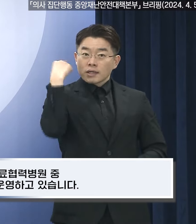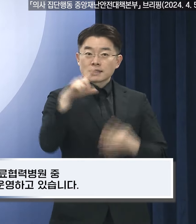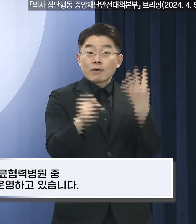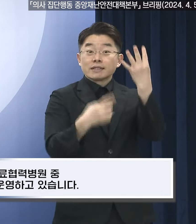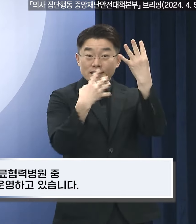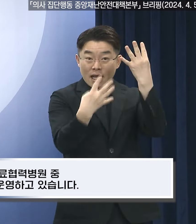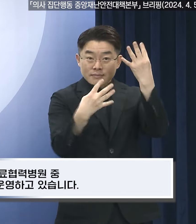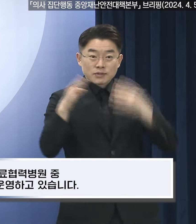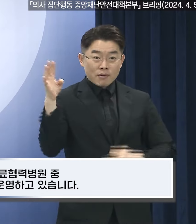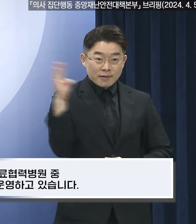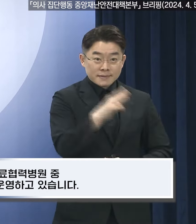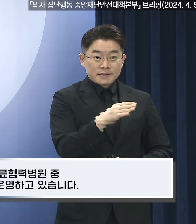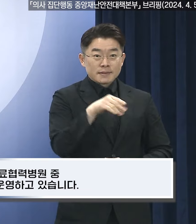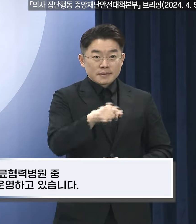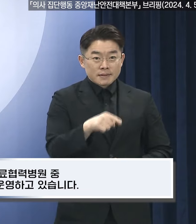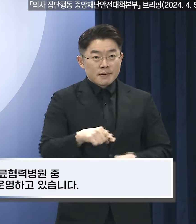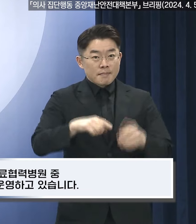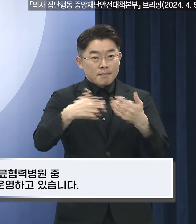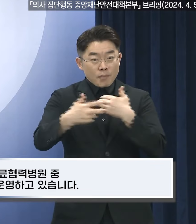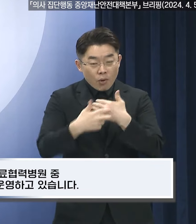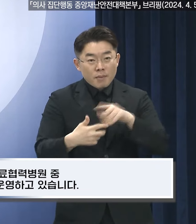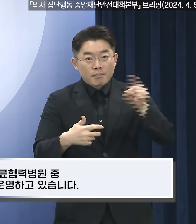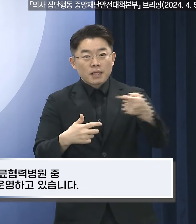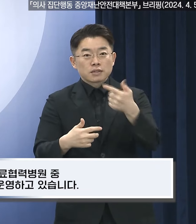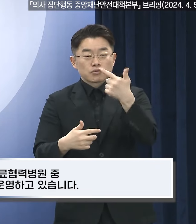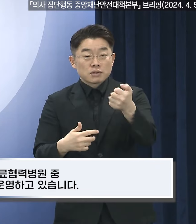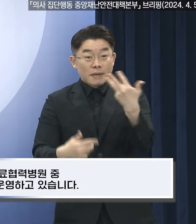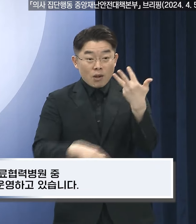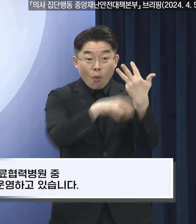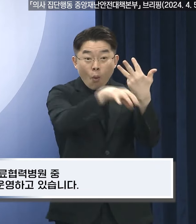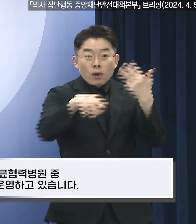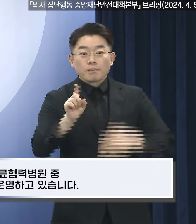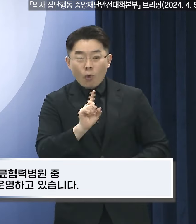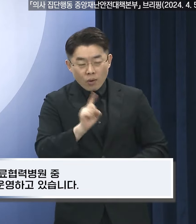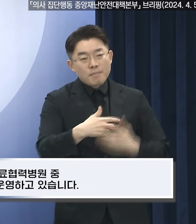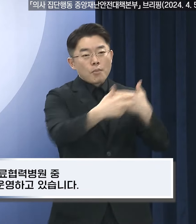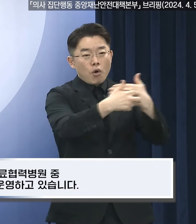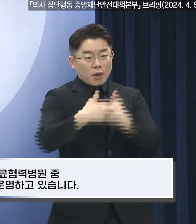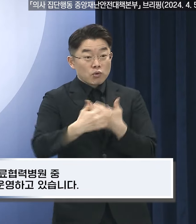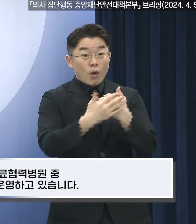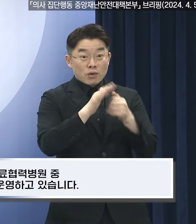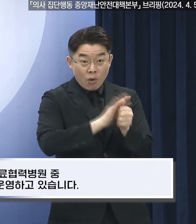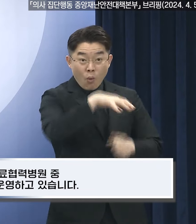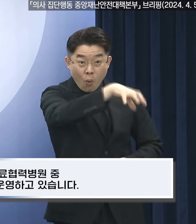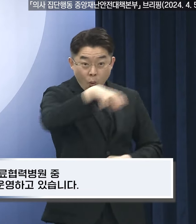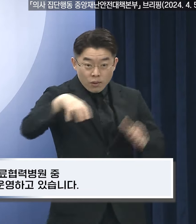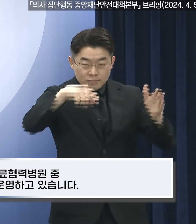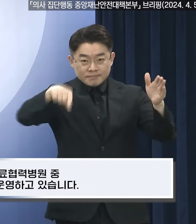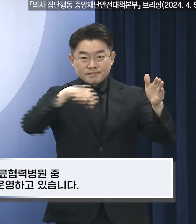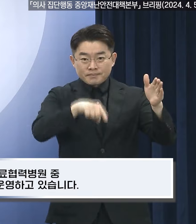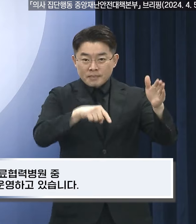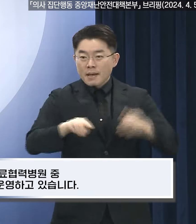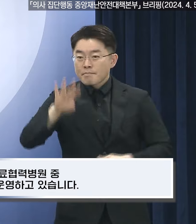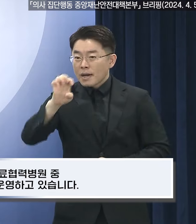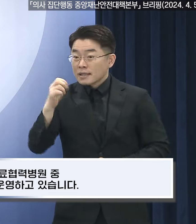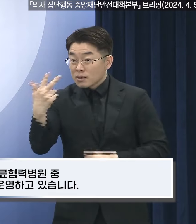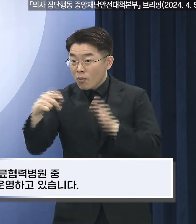4월 4일부터 총 168개의 진료협력병원 중 47개소를